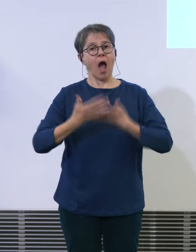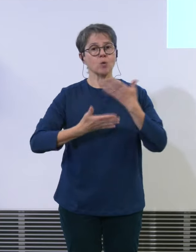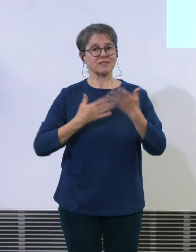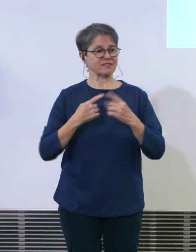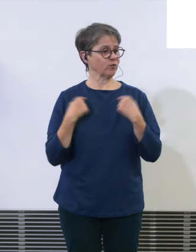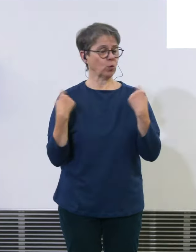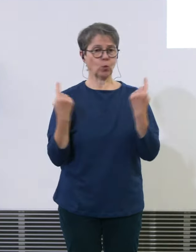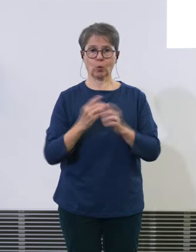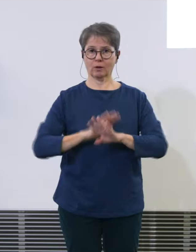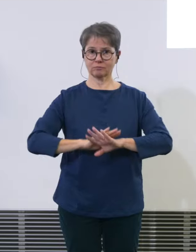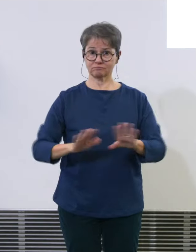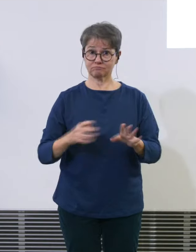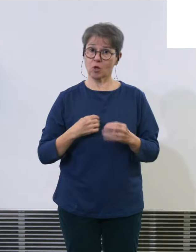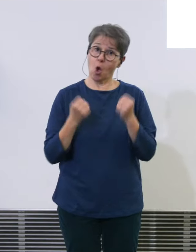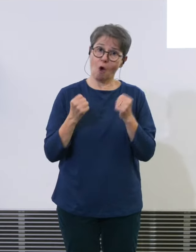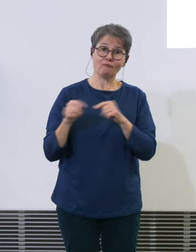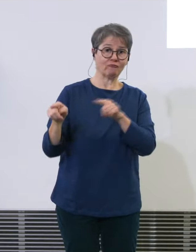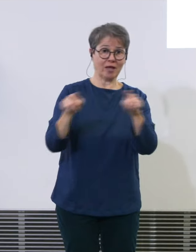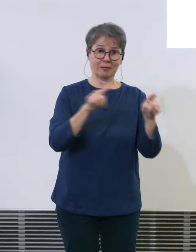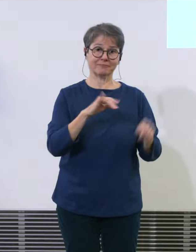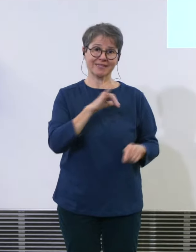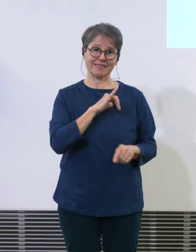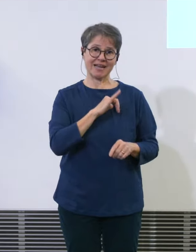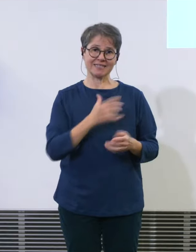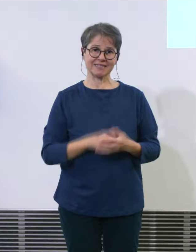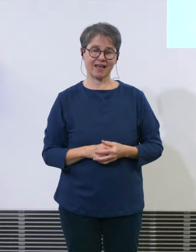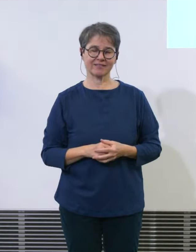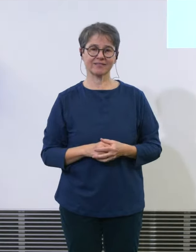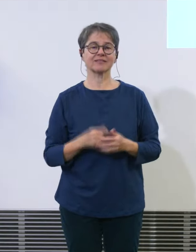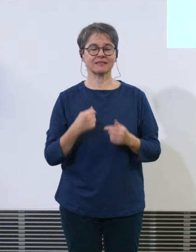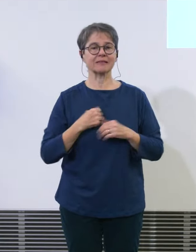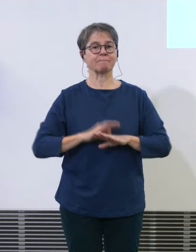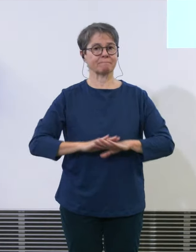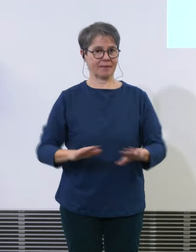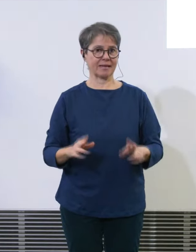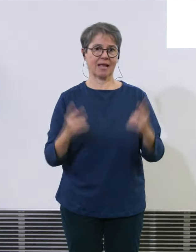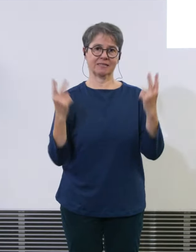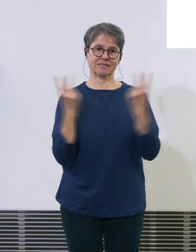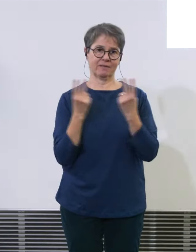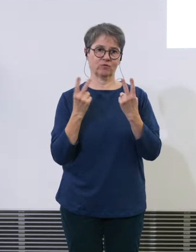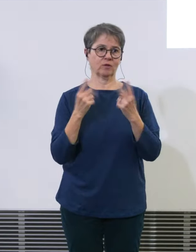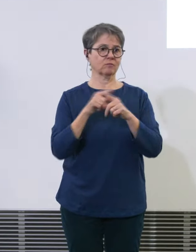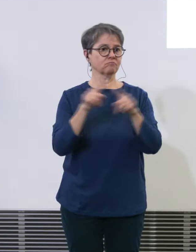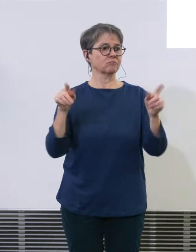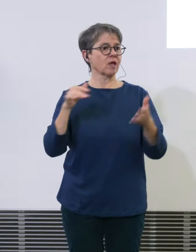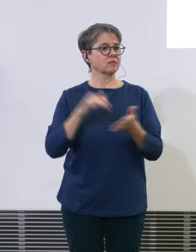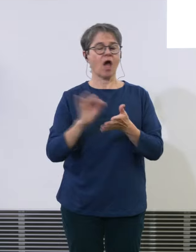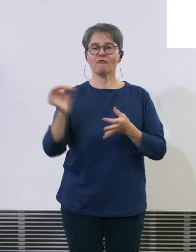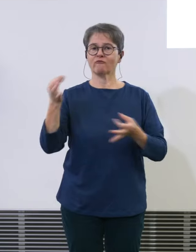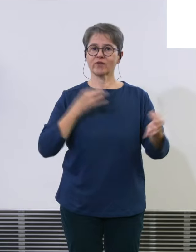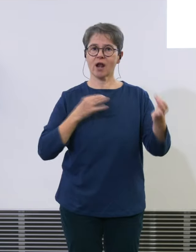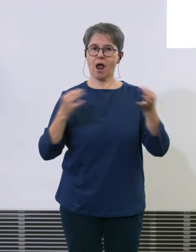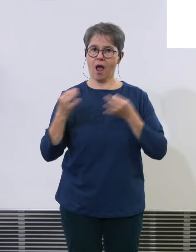sind es interessante Ausführungen gewesen und wir stehen Ihnen selbstverständlich sehr gerne noch für Fragen zur Verfügung